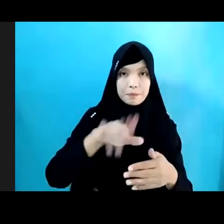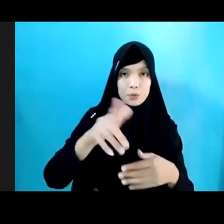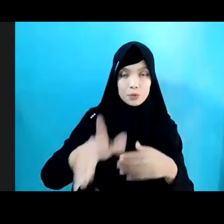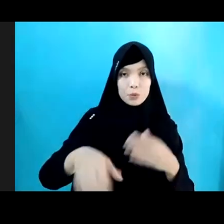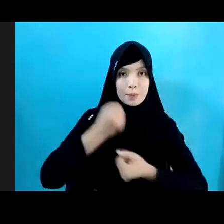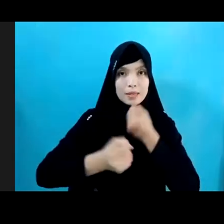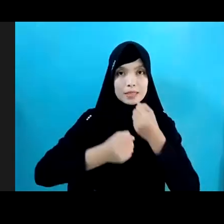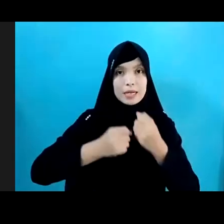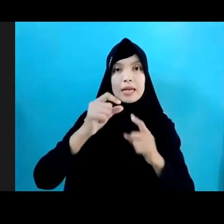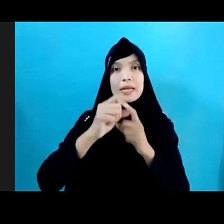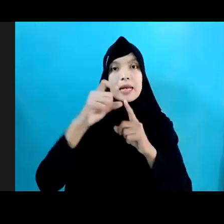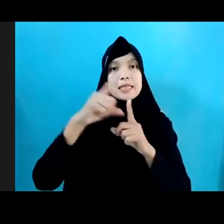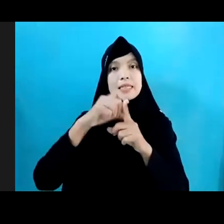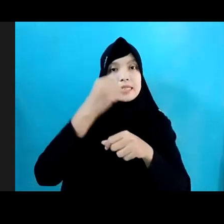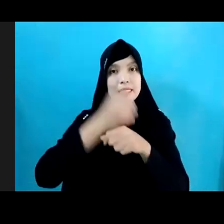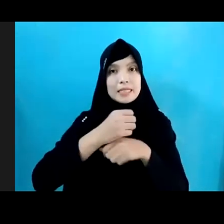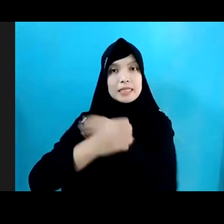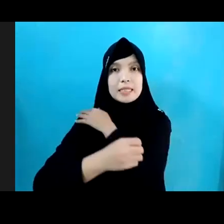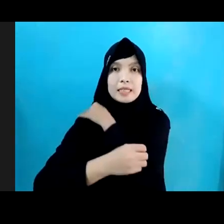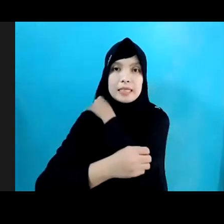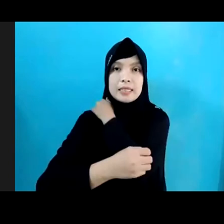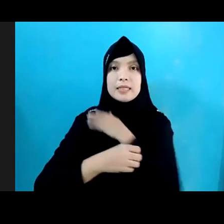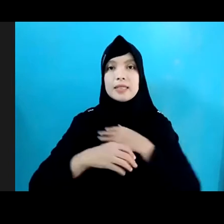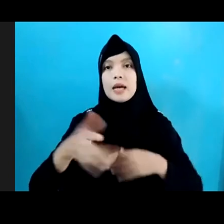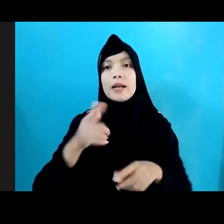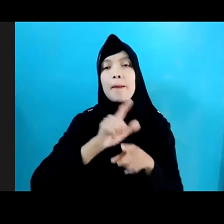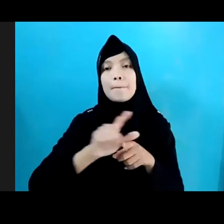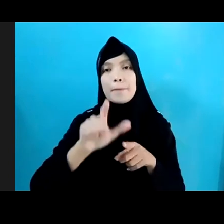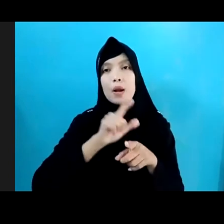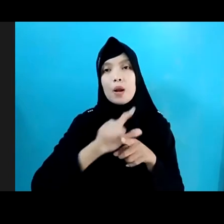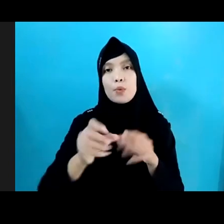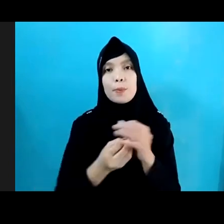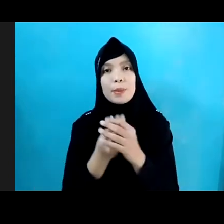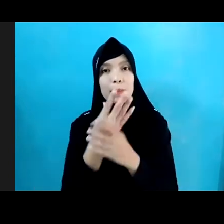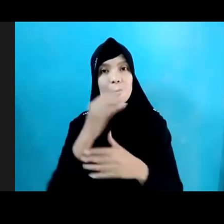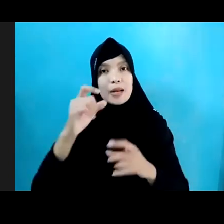Salah Satunya Terlibat Dalam Pelaporan Perkembangan SDG